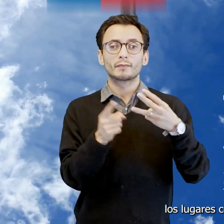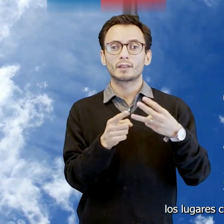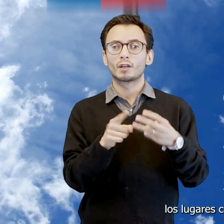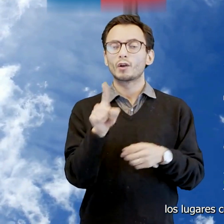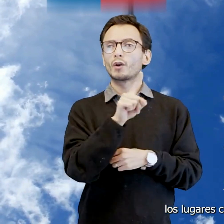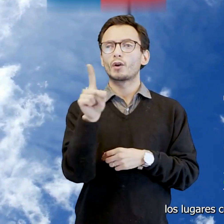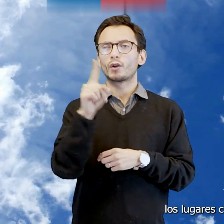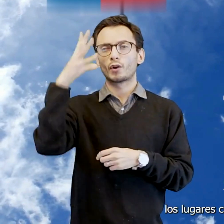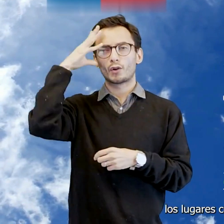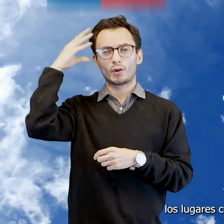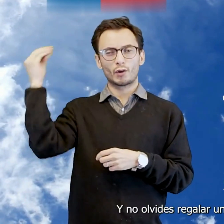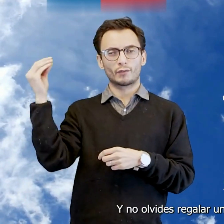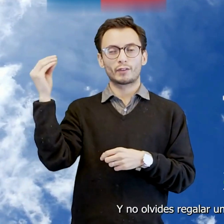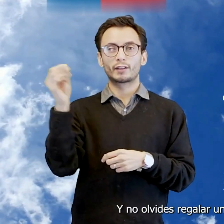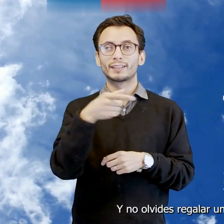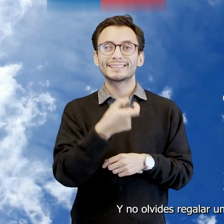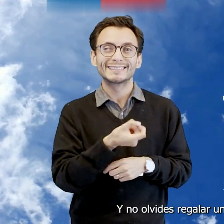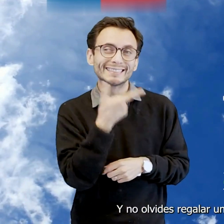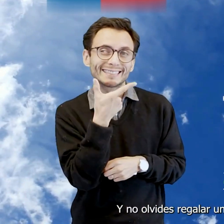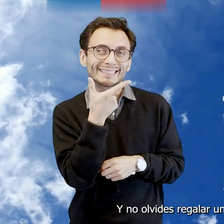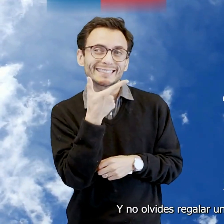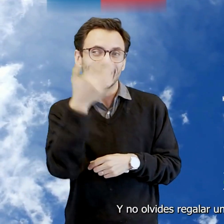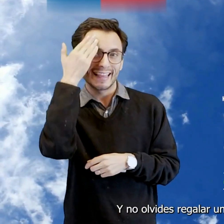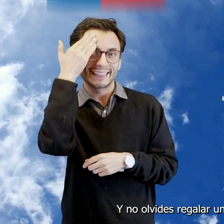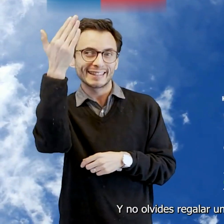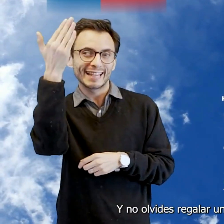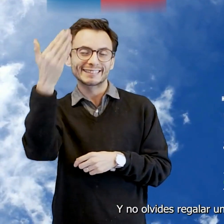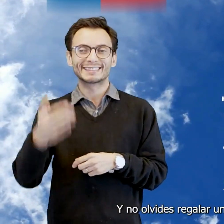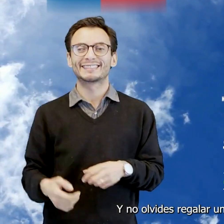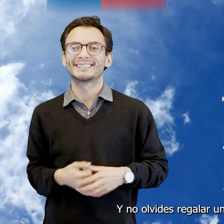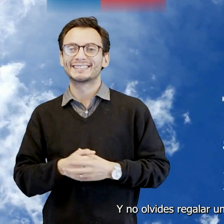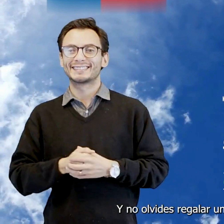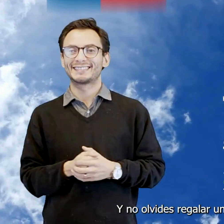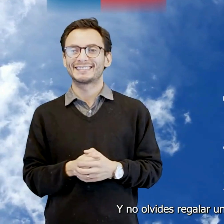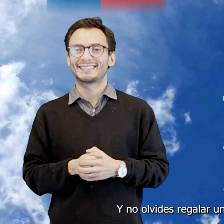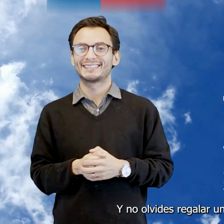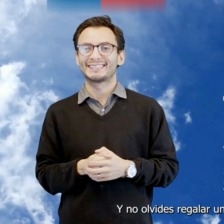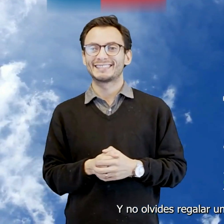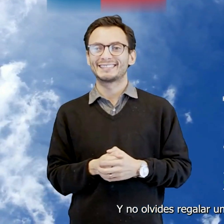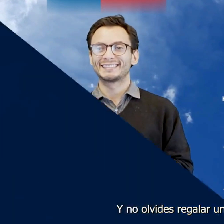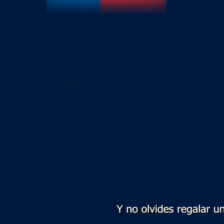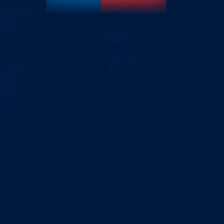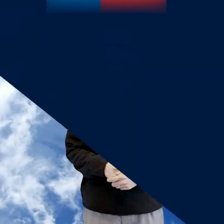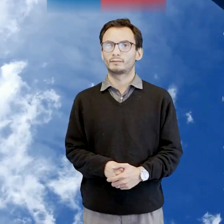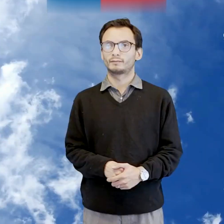aún más los lugares cerrados. Y no olvides regalar una sonrisa cada día.